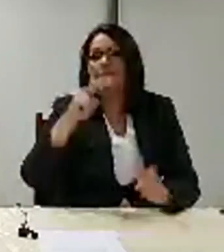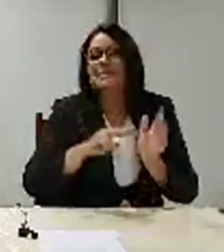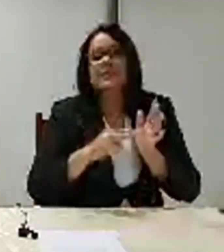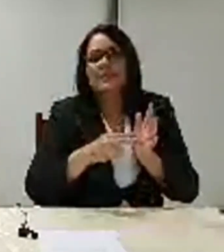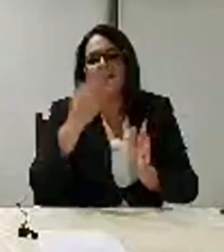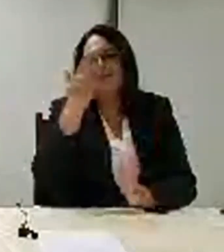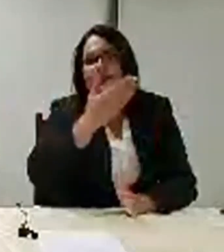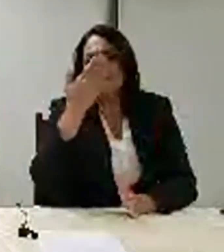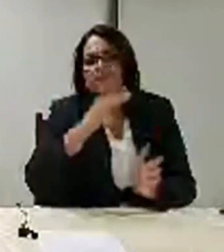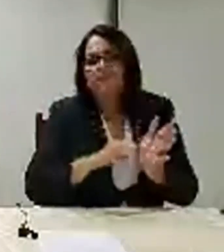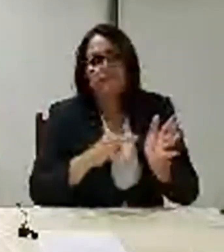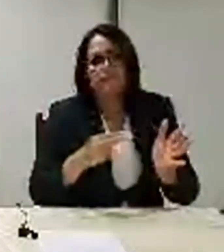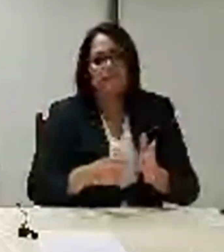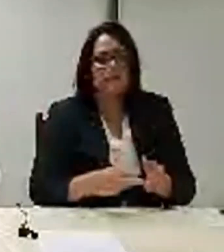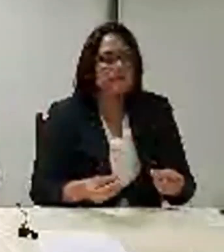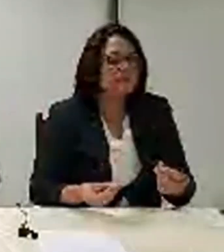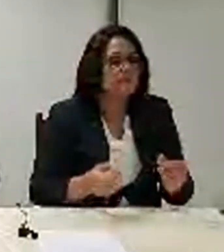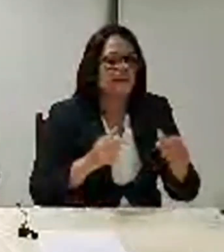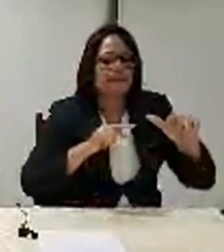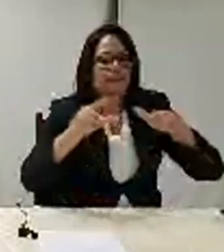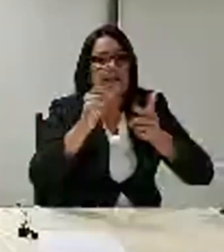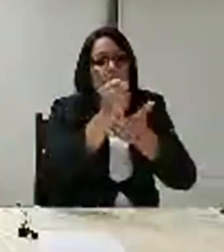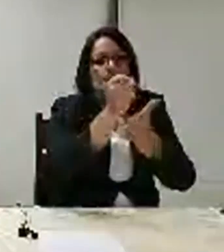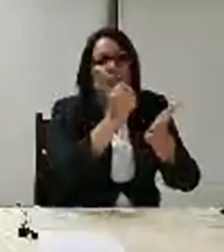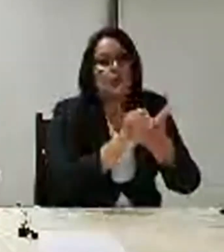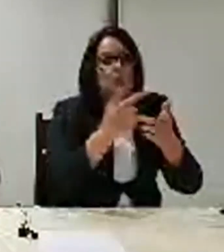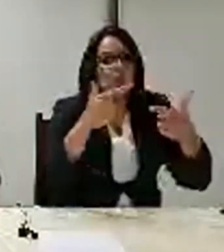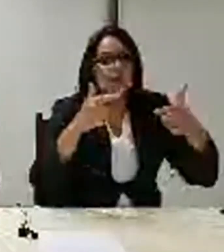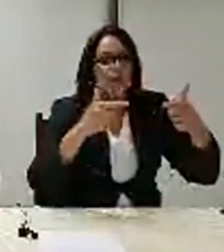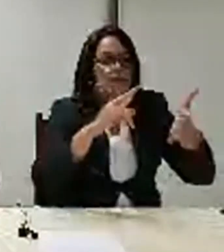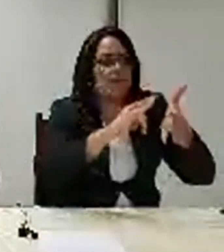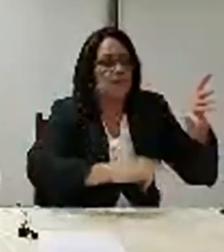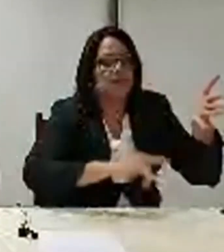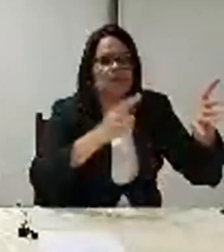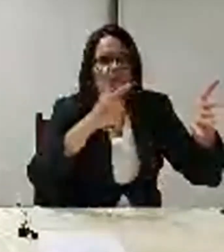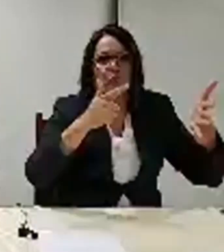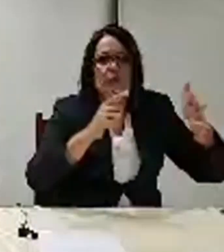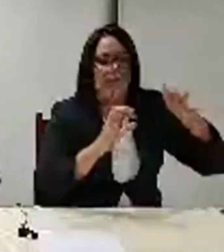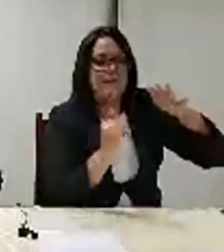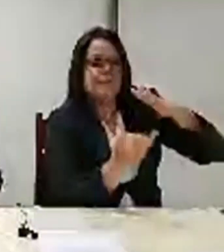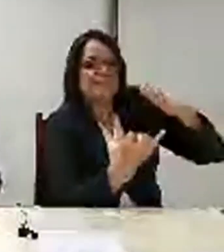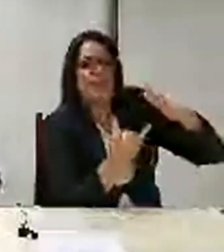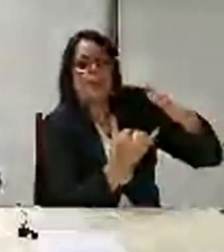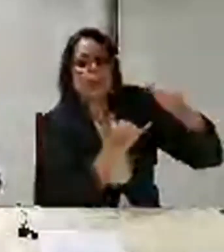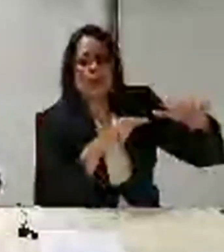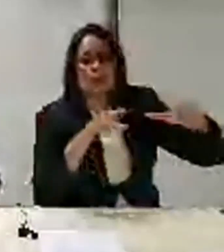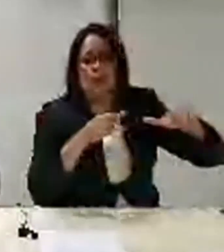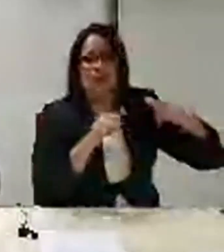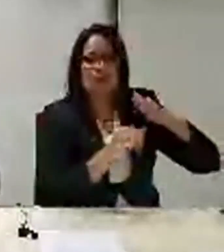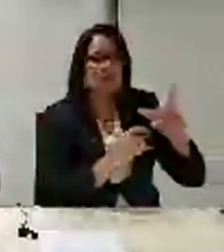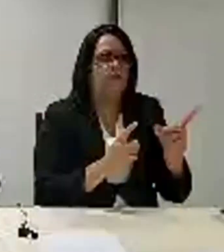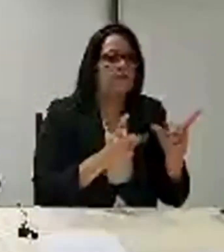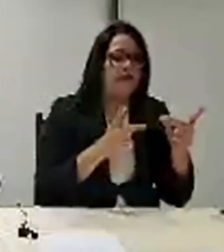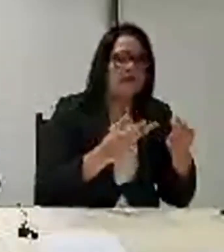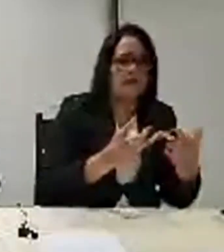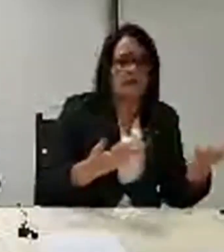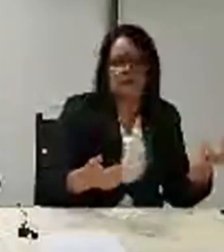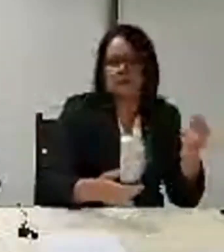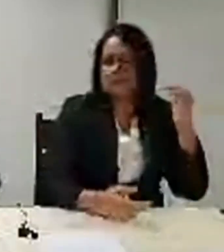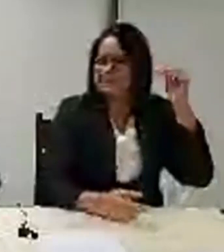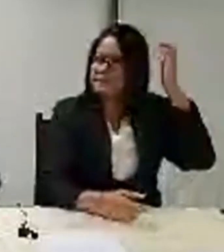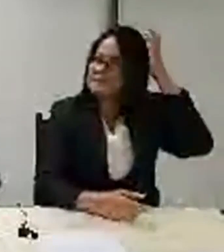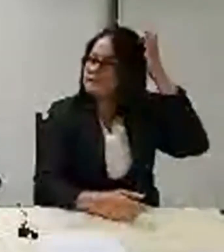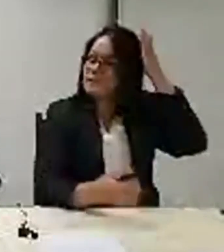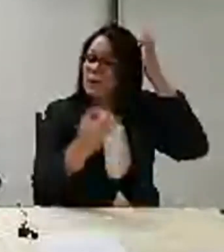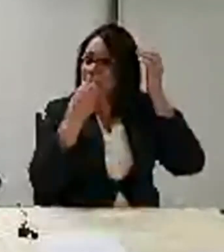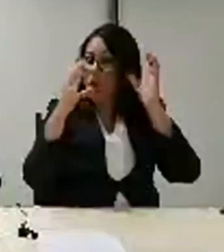pessoas que viviam da informalidade. Que perderam quase tudo. Mas tudo bem. Vamos lá, Silvio. Boa noite, presidente Bolsonaro.